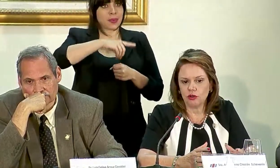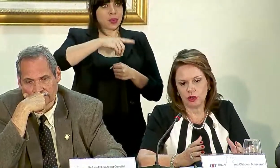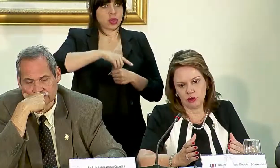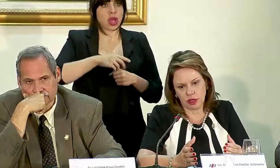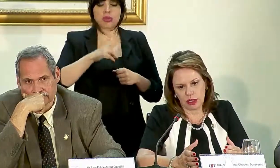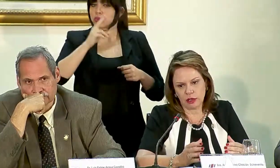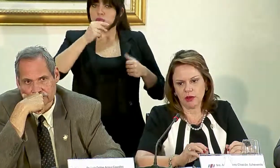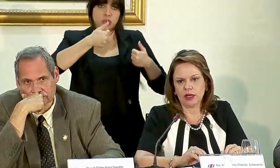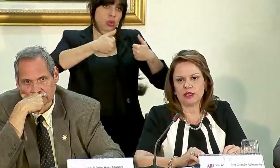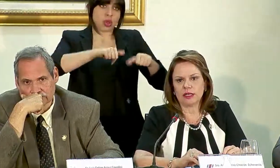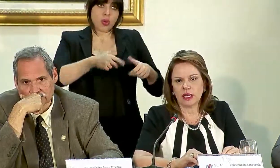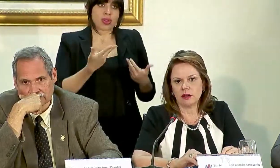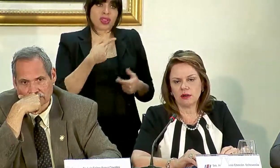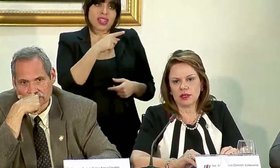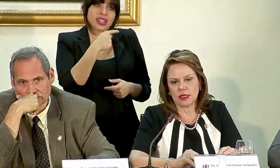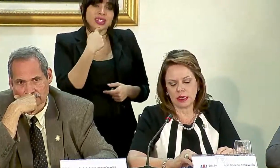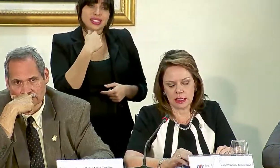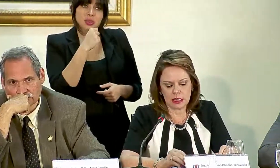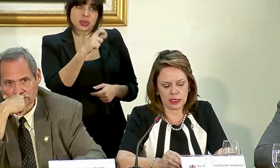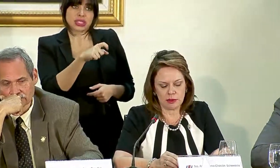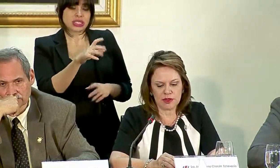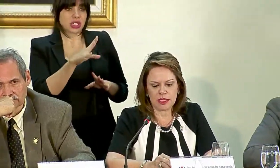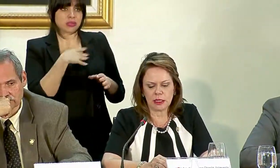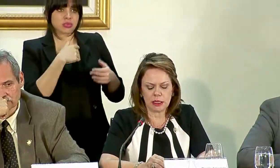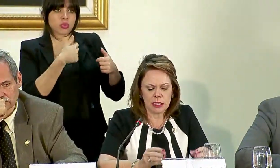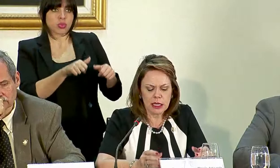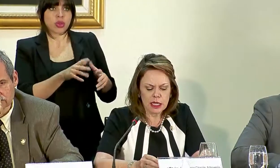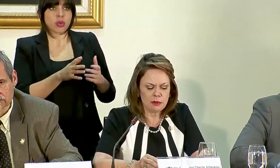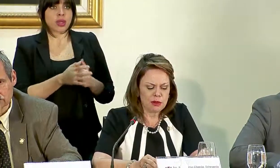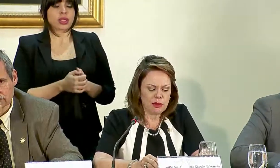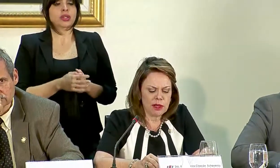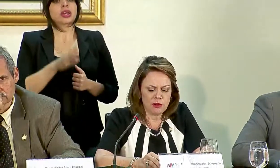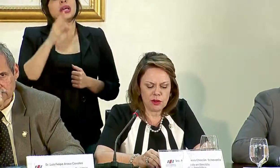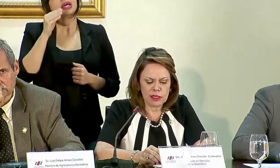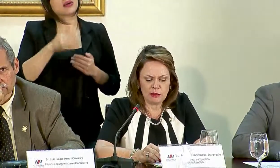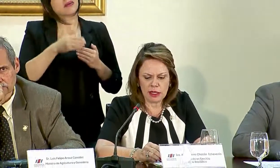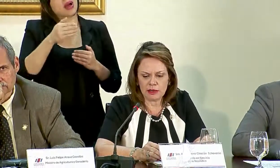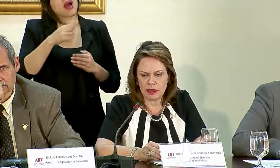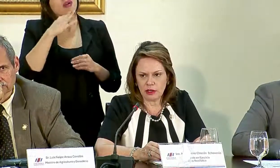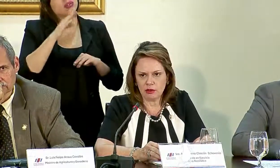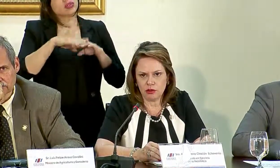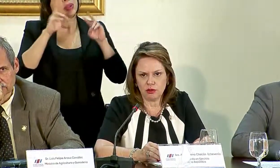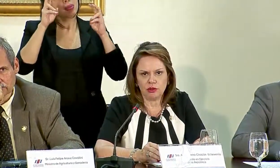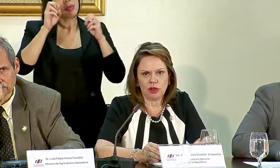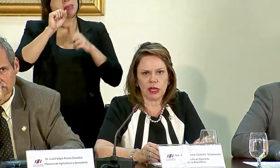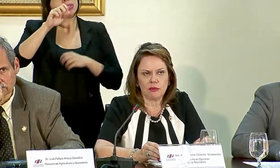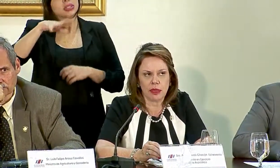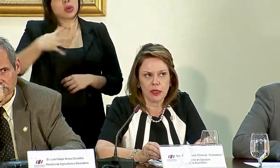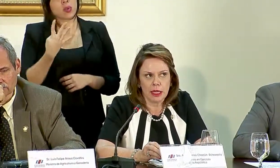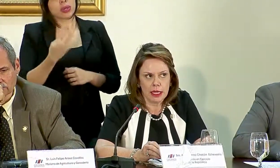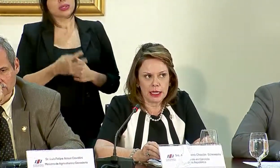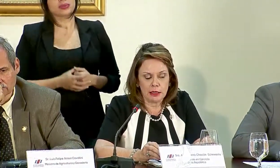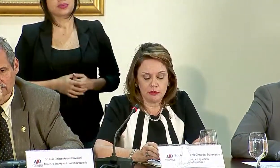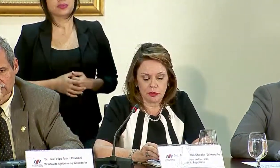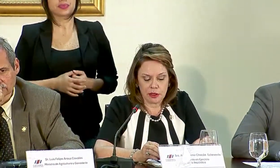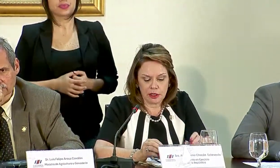no coincido en que no era necesario la visita del presidente. Y paso a hablar sobre el tema de la sala constitucional.